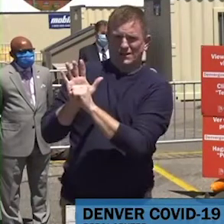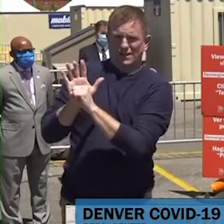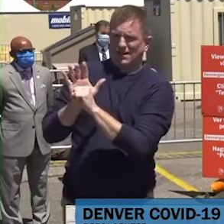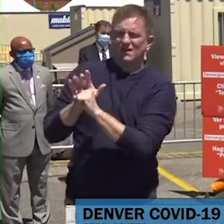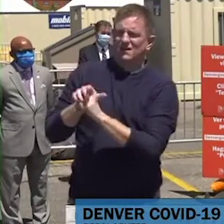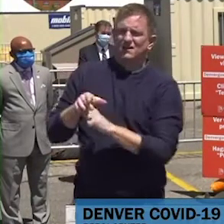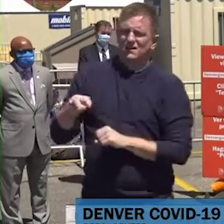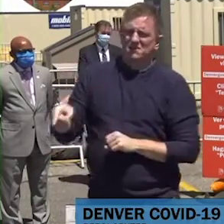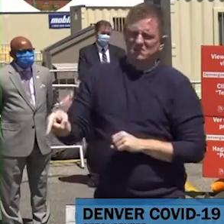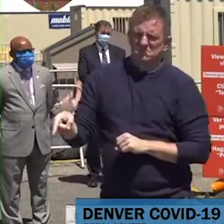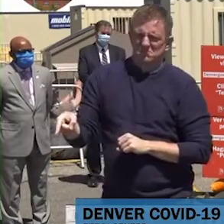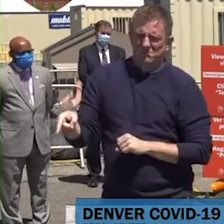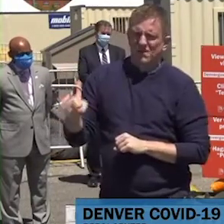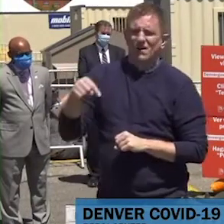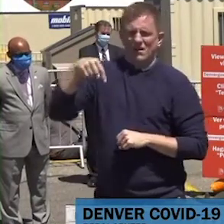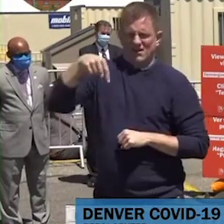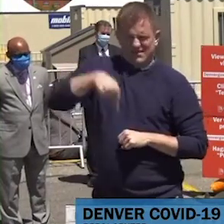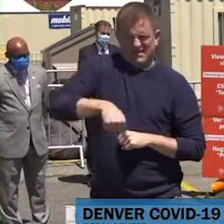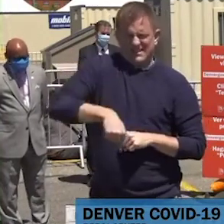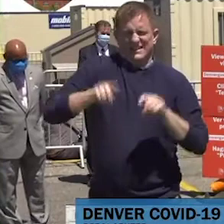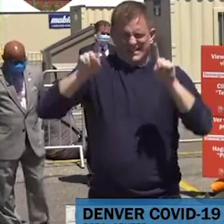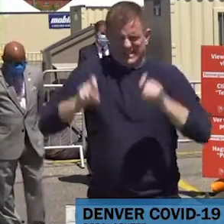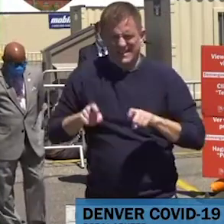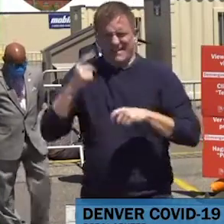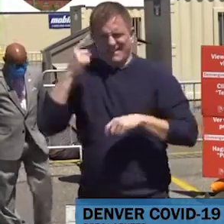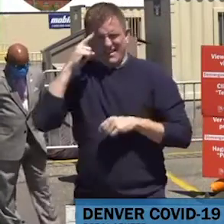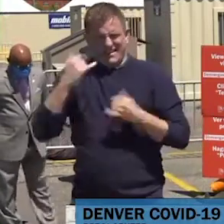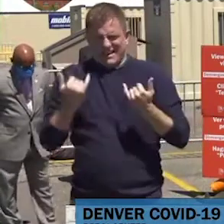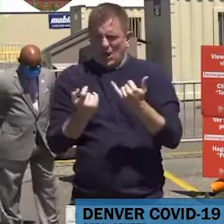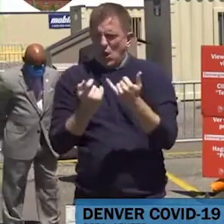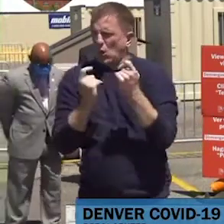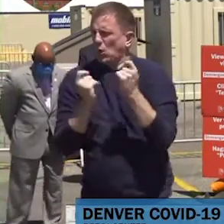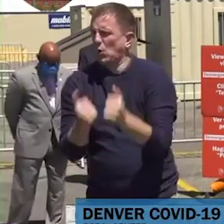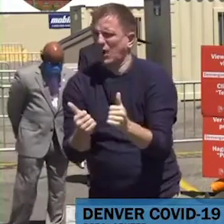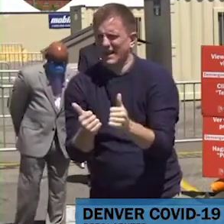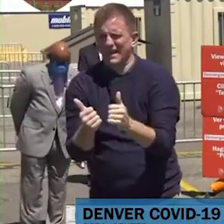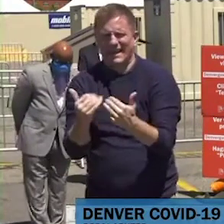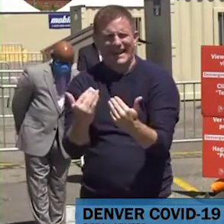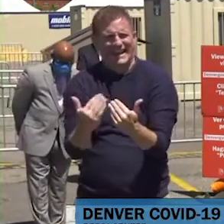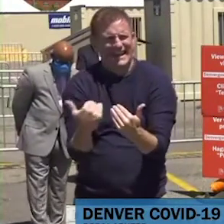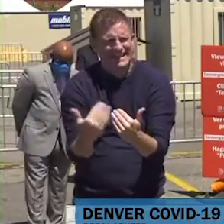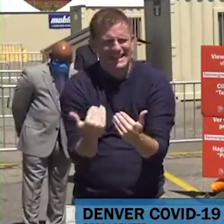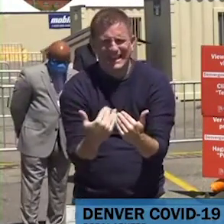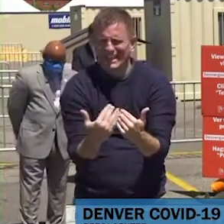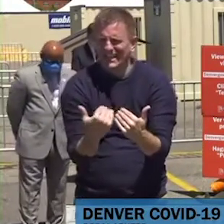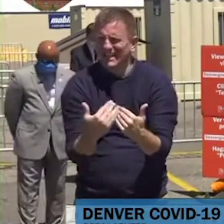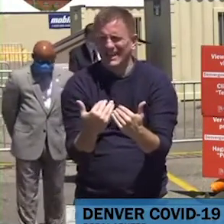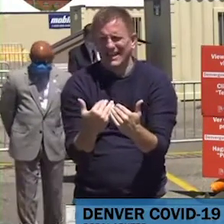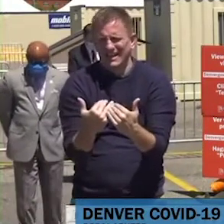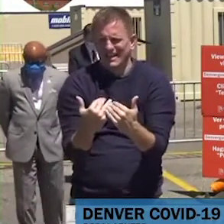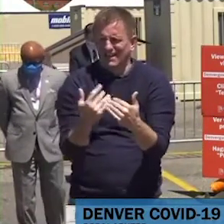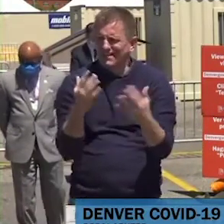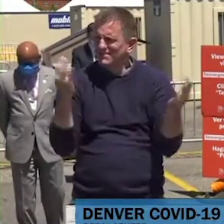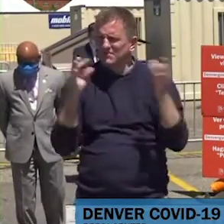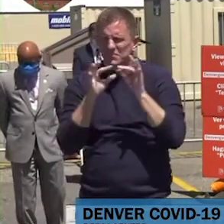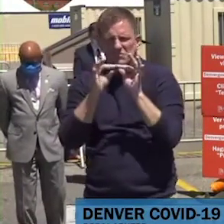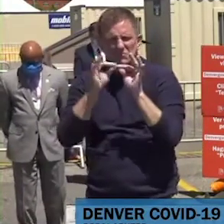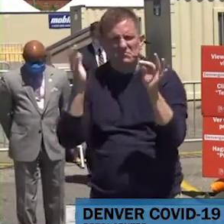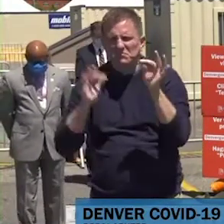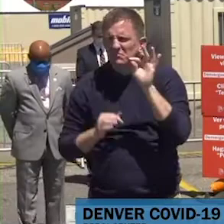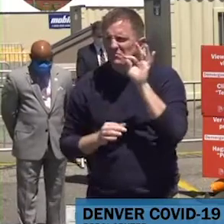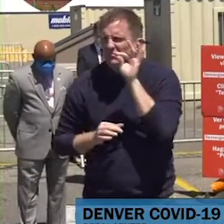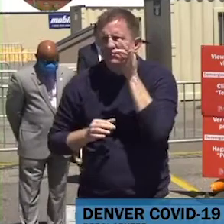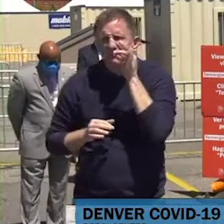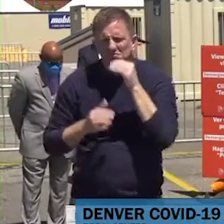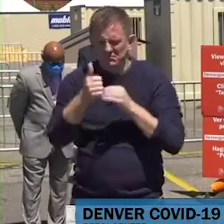con una prueba de hisopo nasal y el paciente la hará él mismo. Hay un video en el sitio